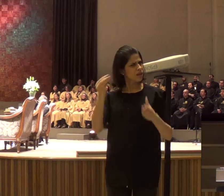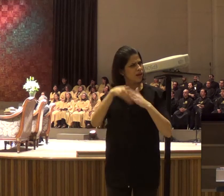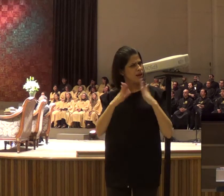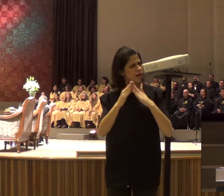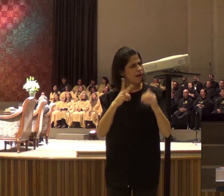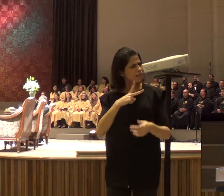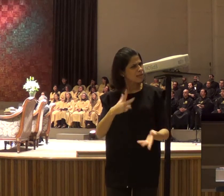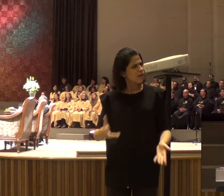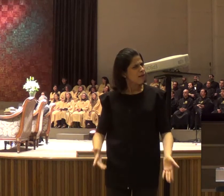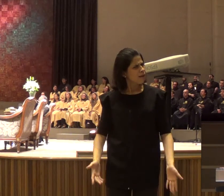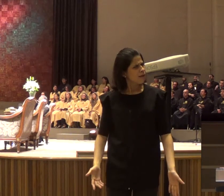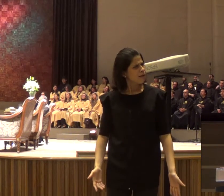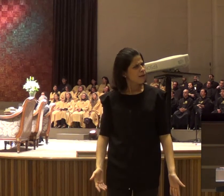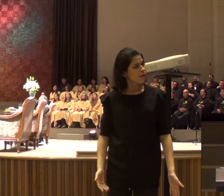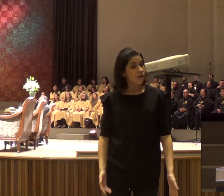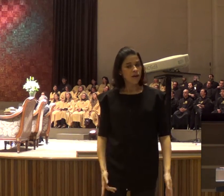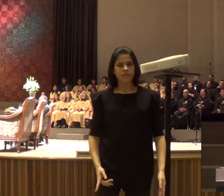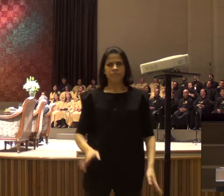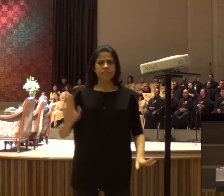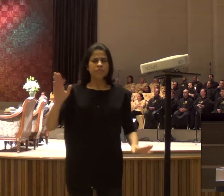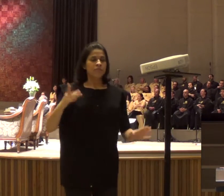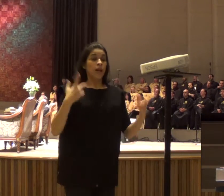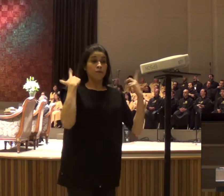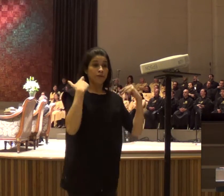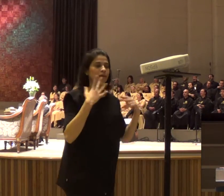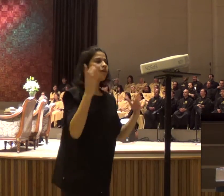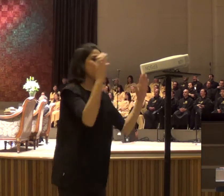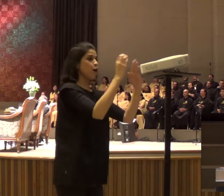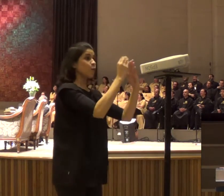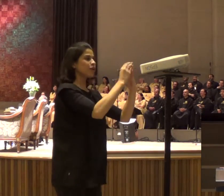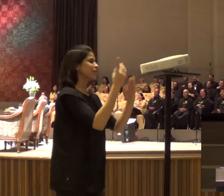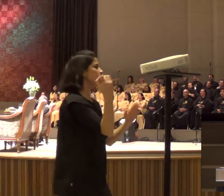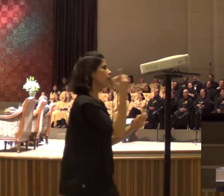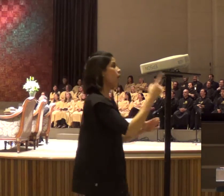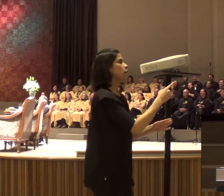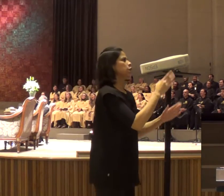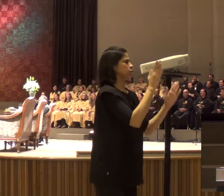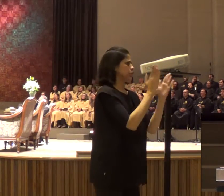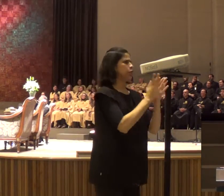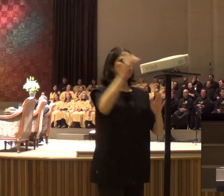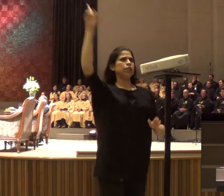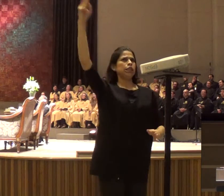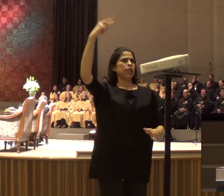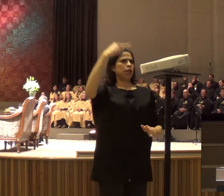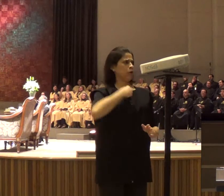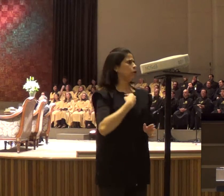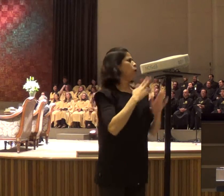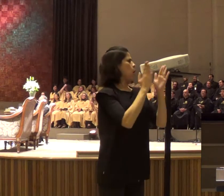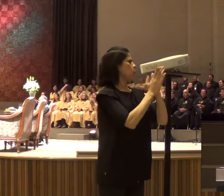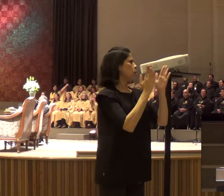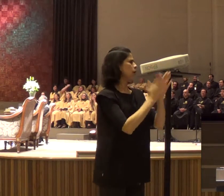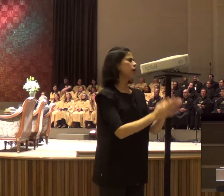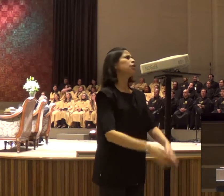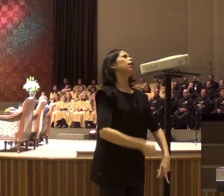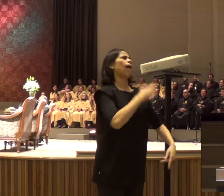assim, Deus ouve oração mesmo, Deus ouve oração, olha o que aconteceu comigo,